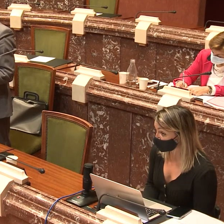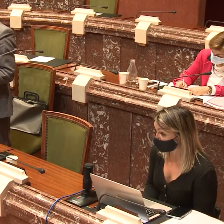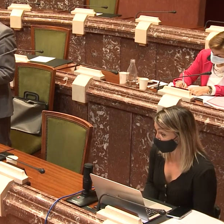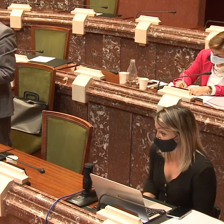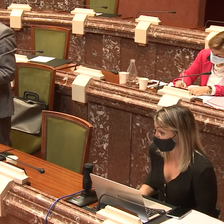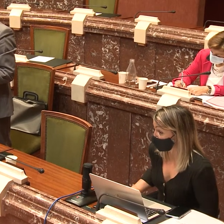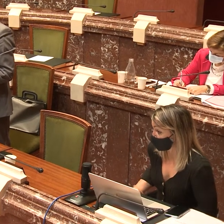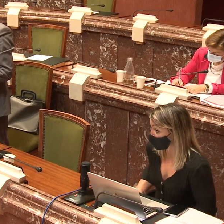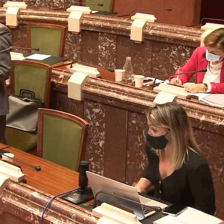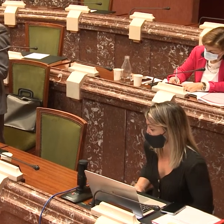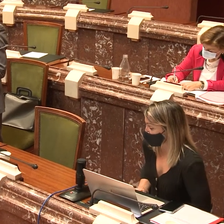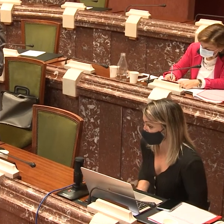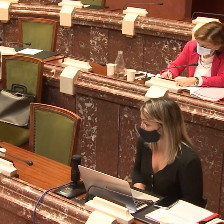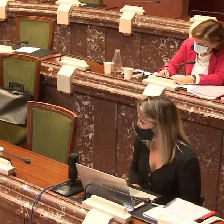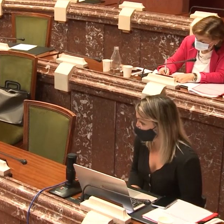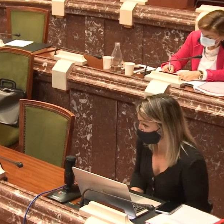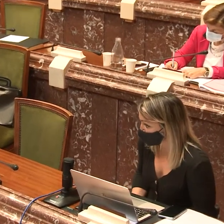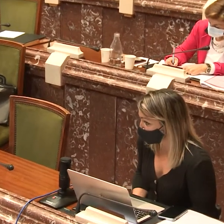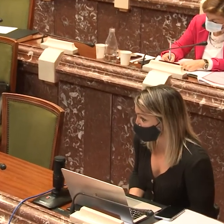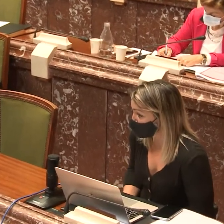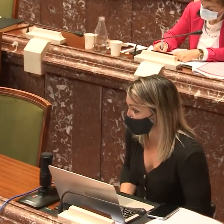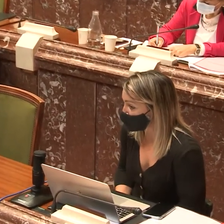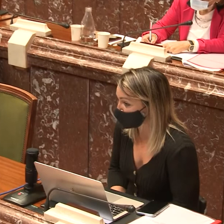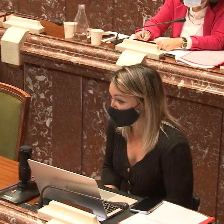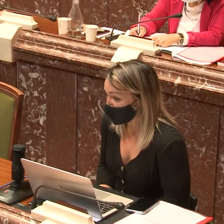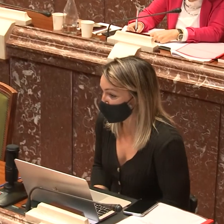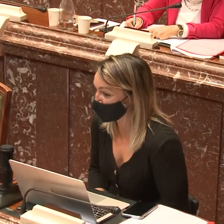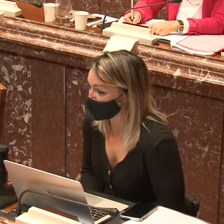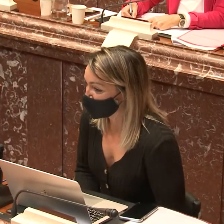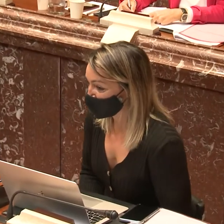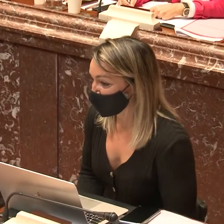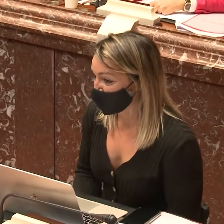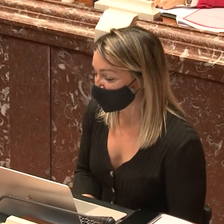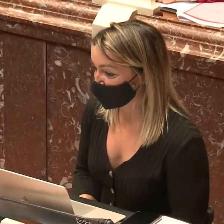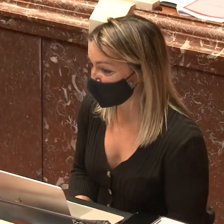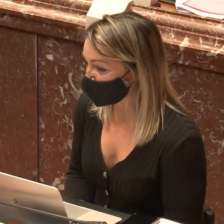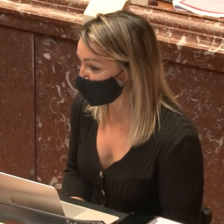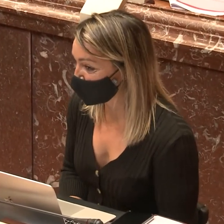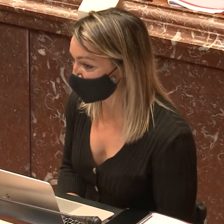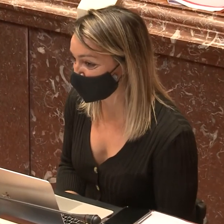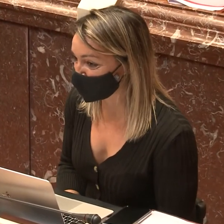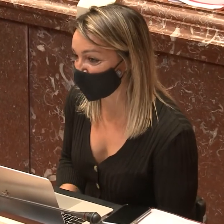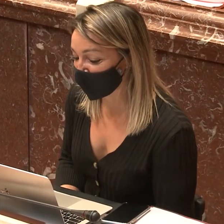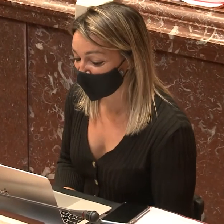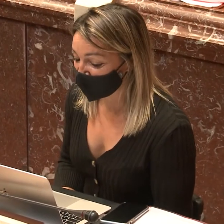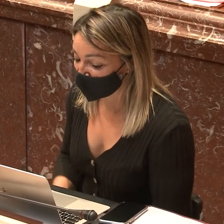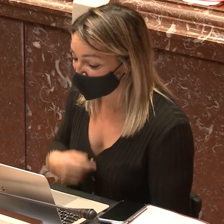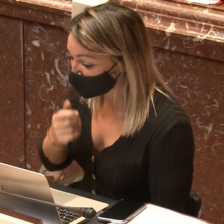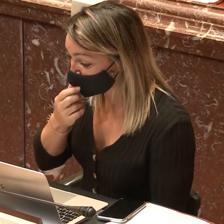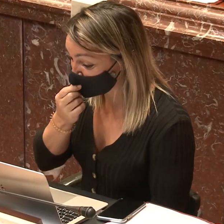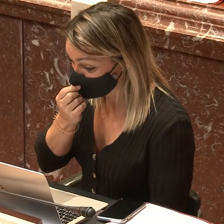discapacidad que padezco yo. No me gusta decir padecer porque realmente no la padezco, pero creo que es la palabra que se usa.